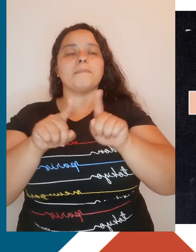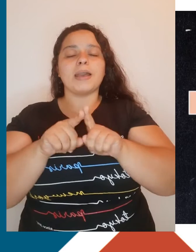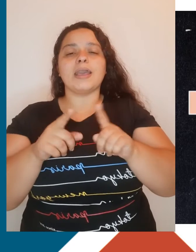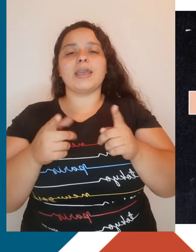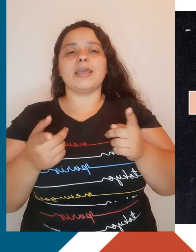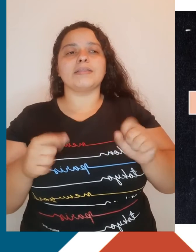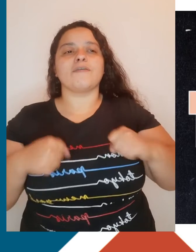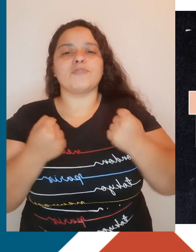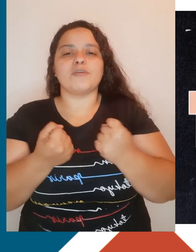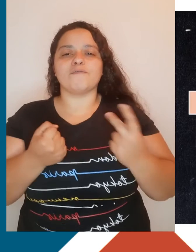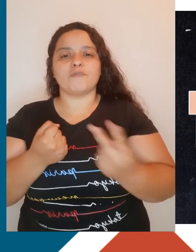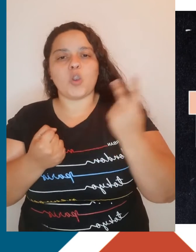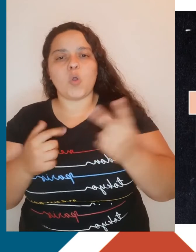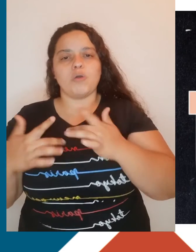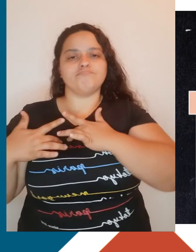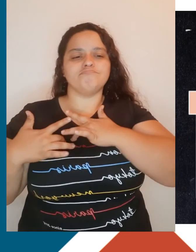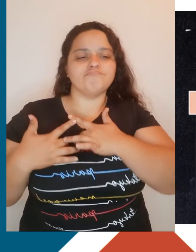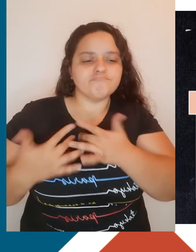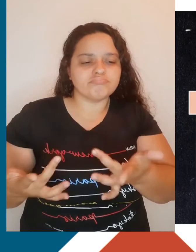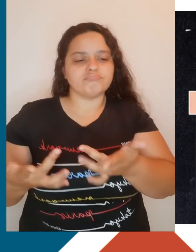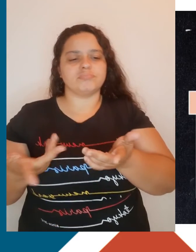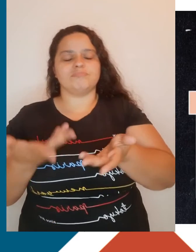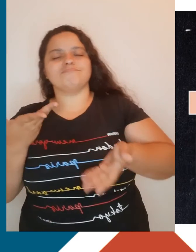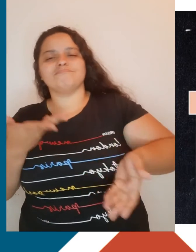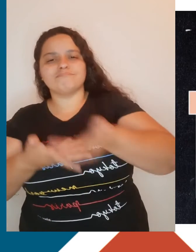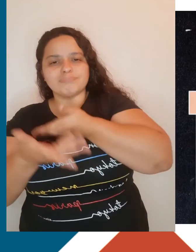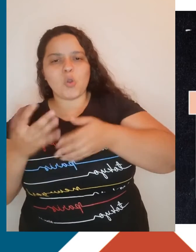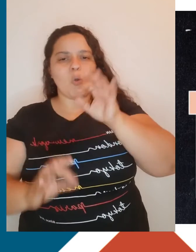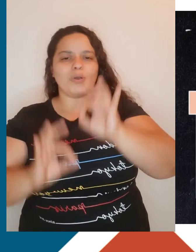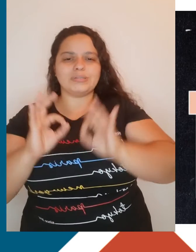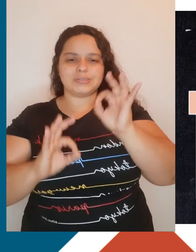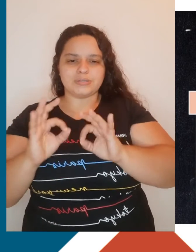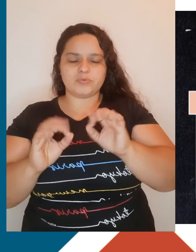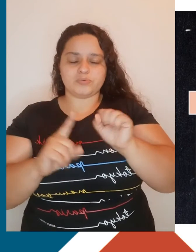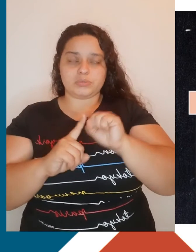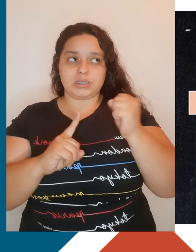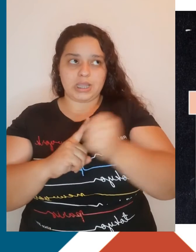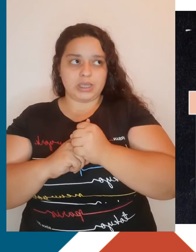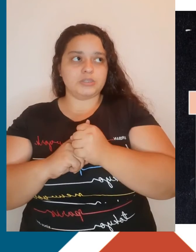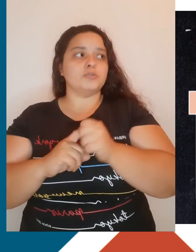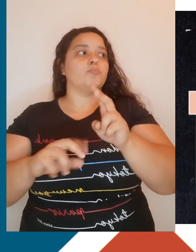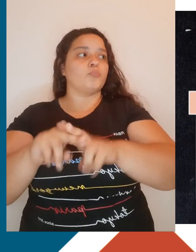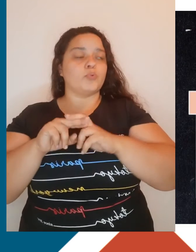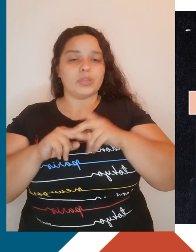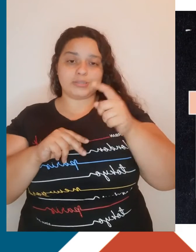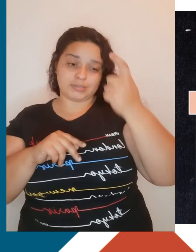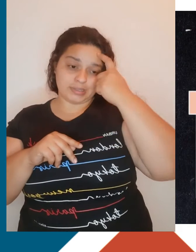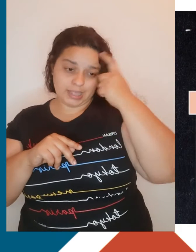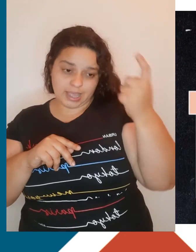como a solidariedade e a cooperação para organizar a sociedade. Por causa desses ideais, muitas vezes